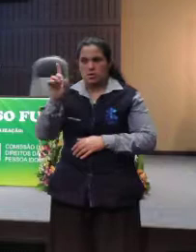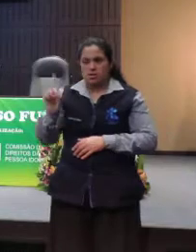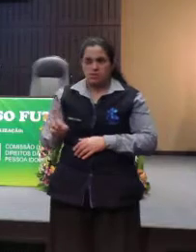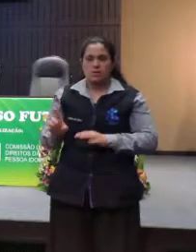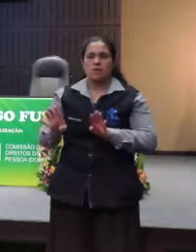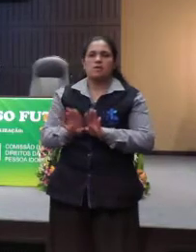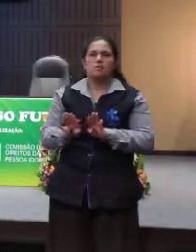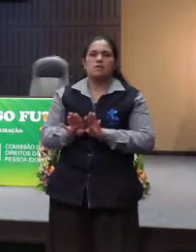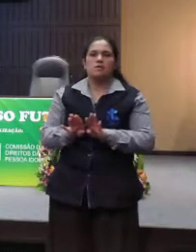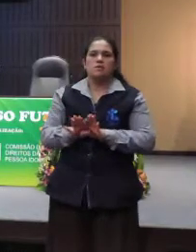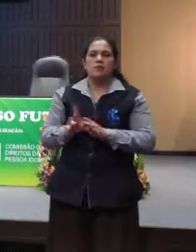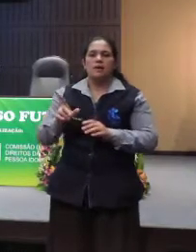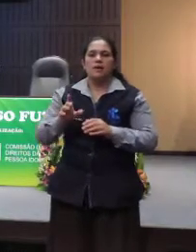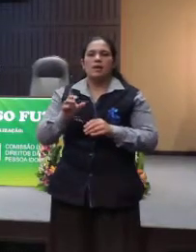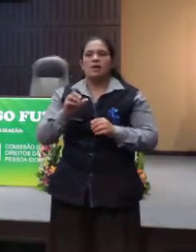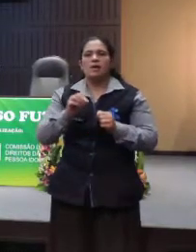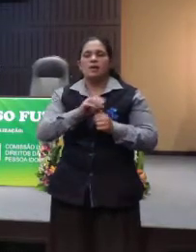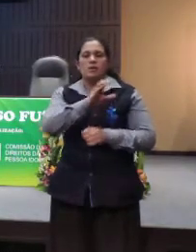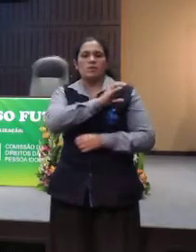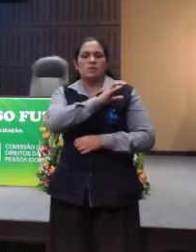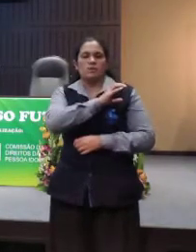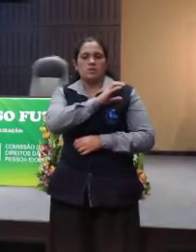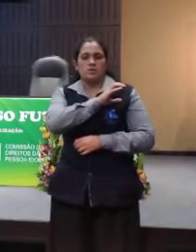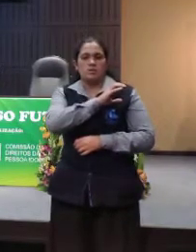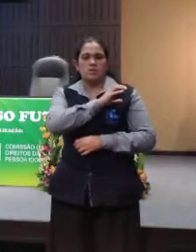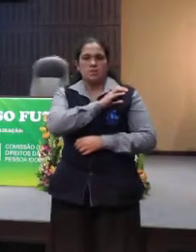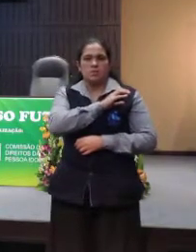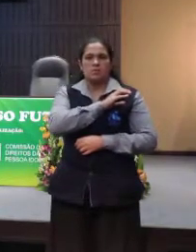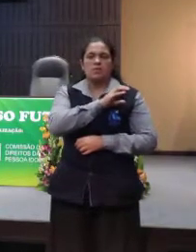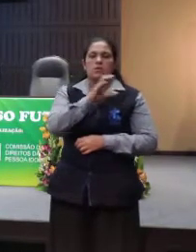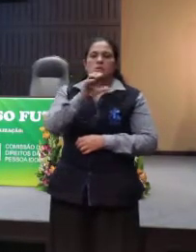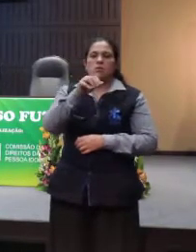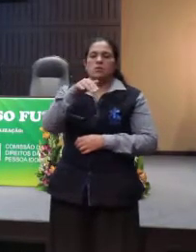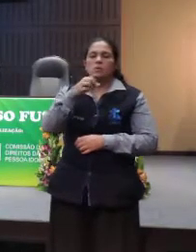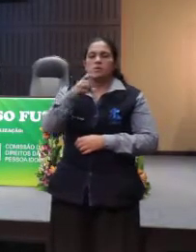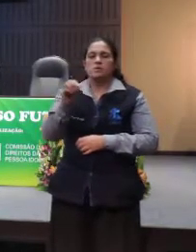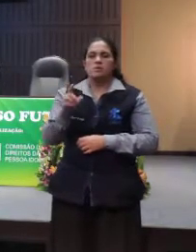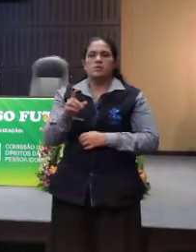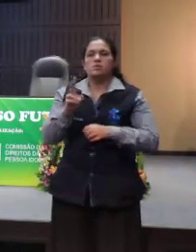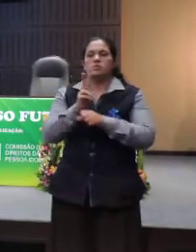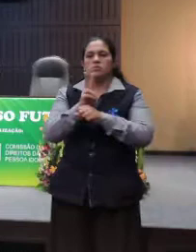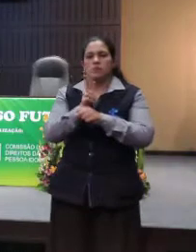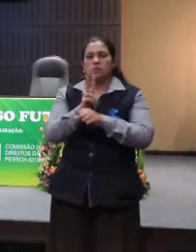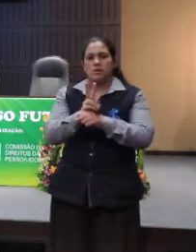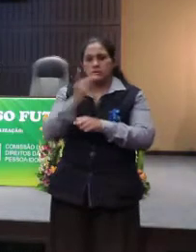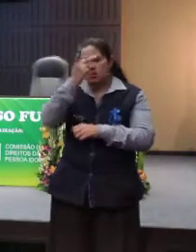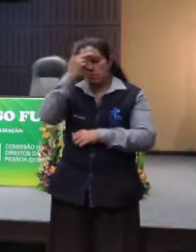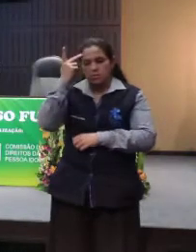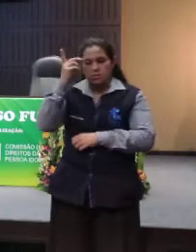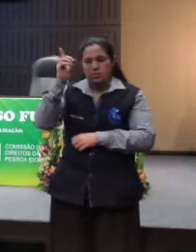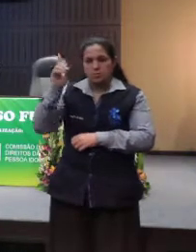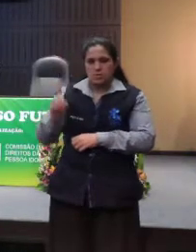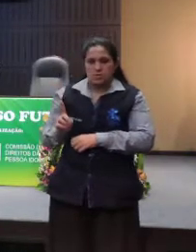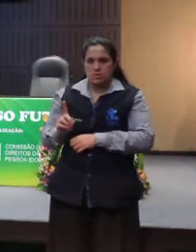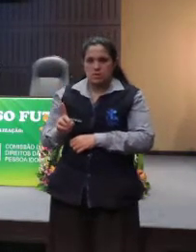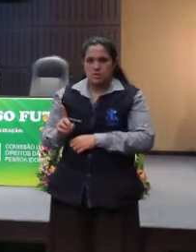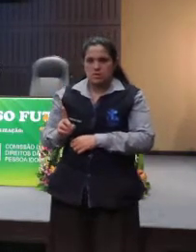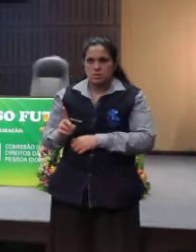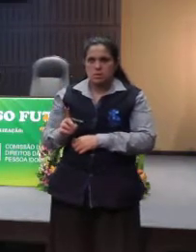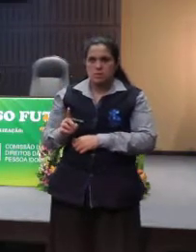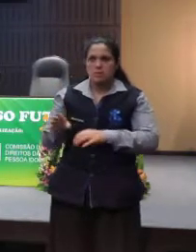Ela é coordenadora da Comissão Nacional Permanente de Defesa dos Direitos da Pessoa com Deficiência